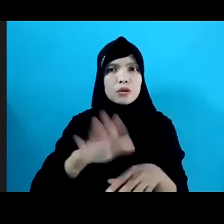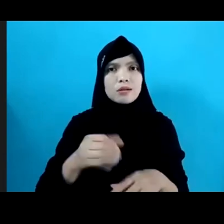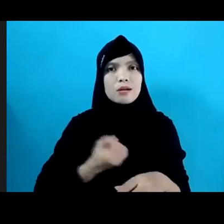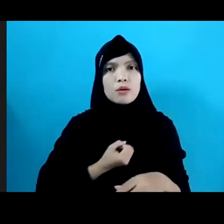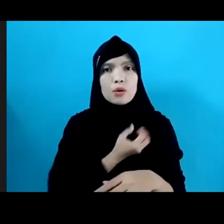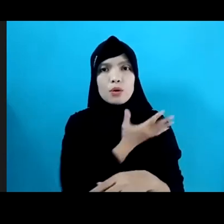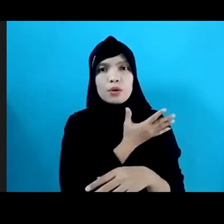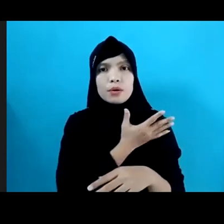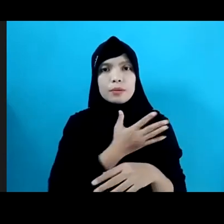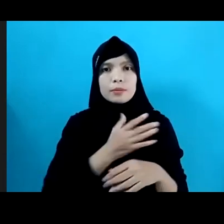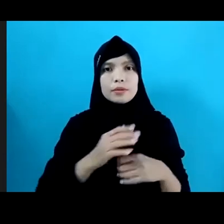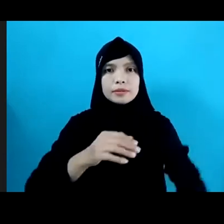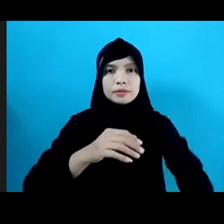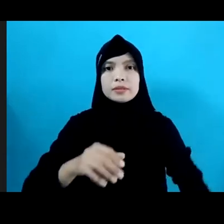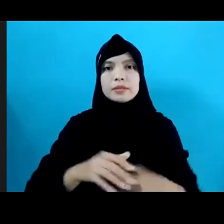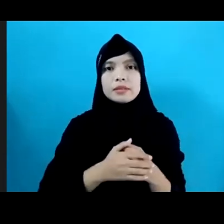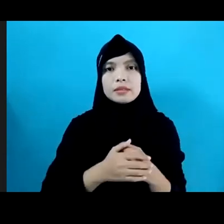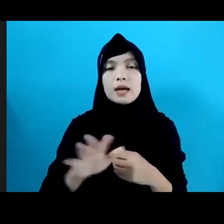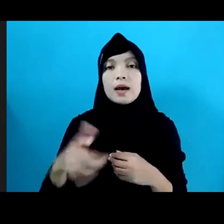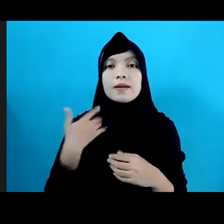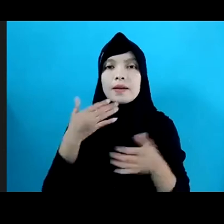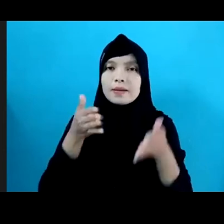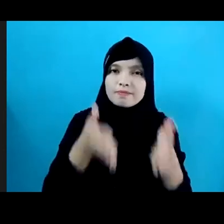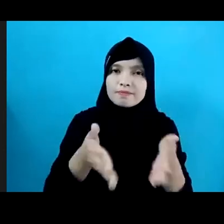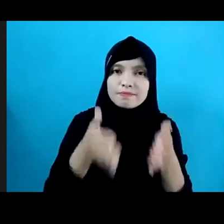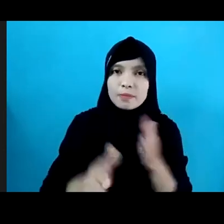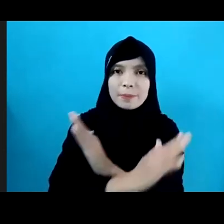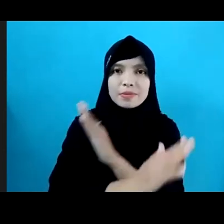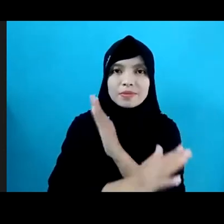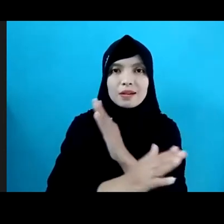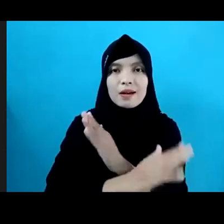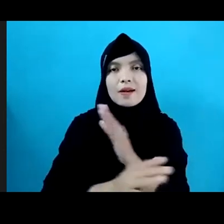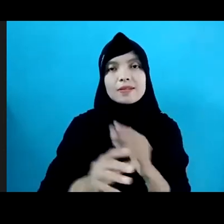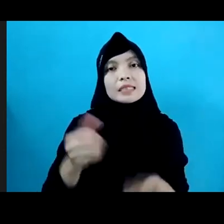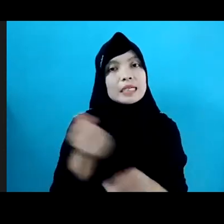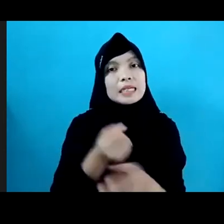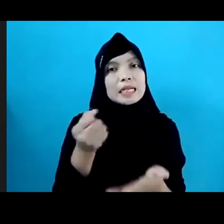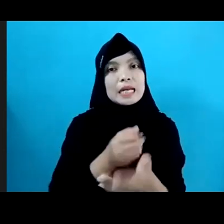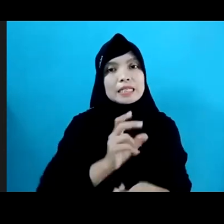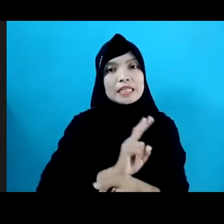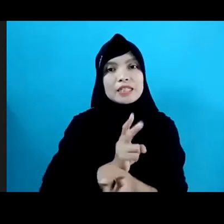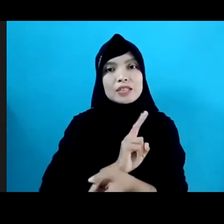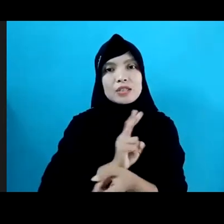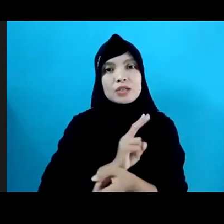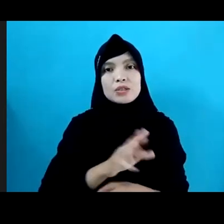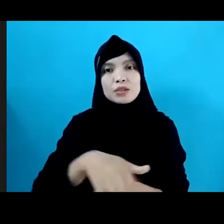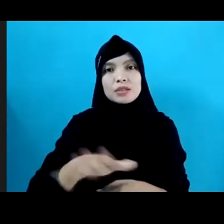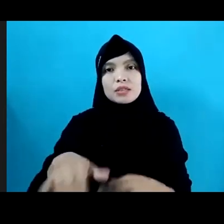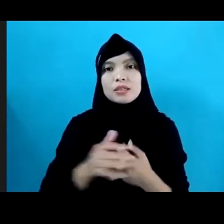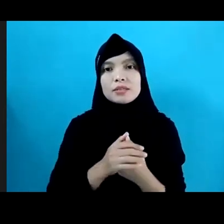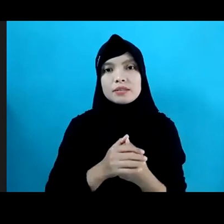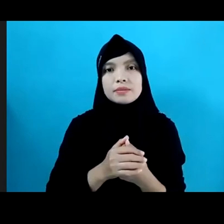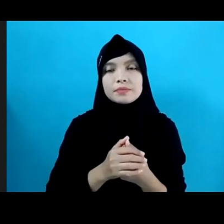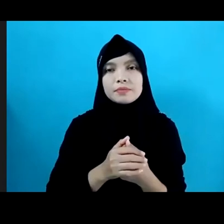Beliau Juga Memiliki Spesialisasi Di Pencegahan Kekerasan Seksual Pada Anak Pada Hari Ini Beliau Akan